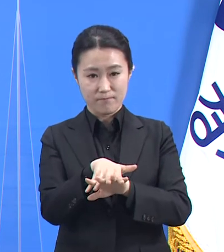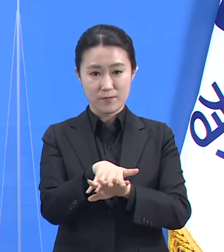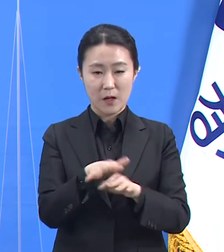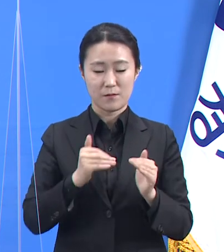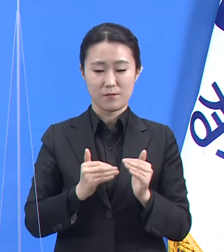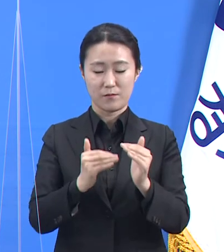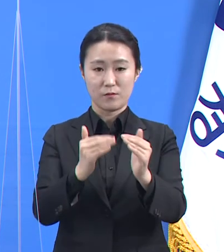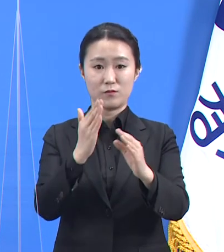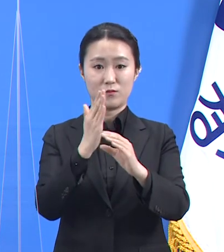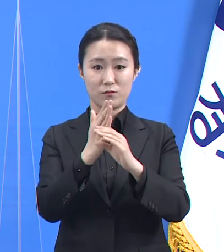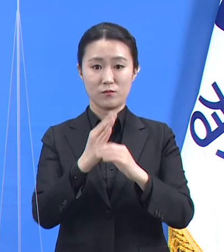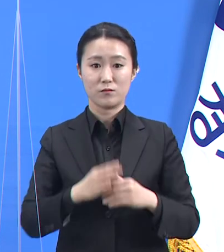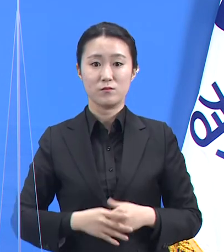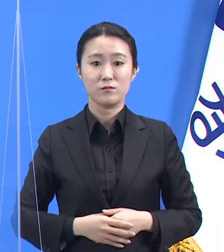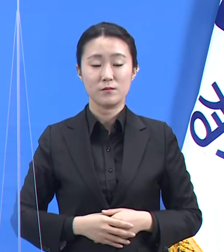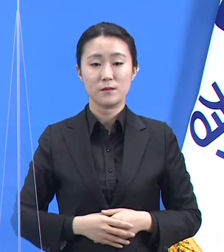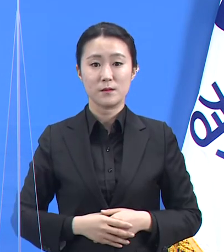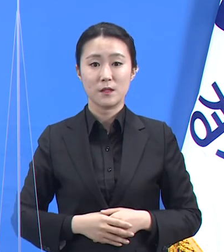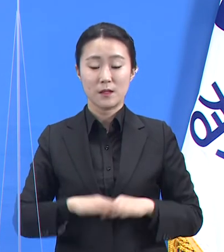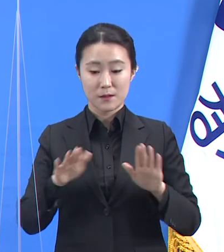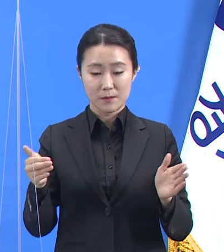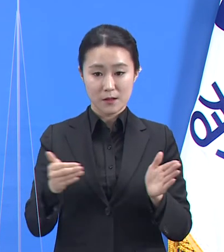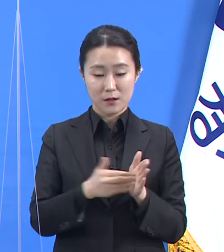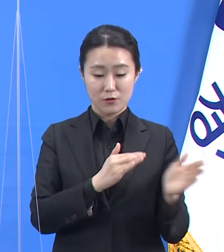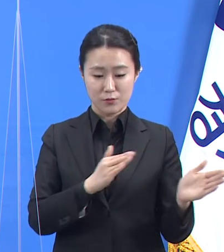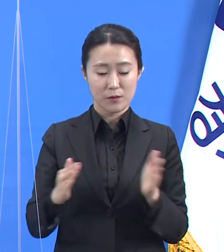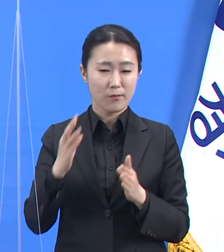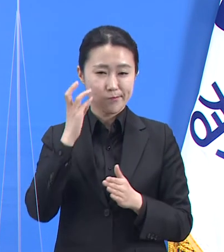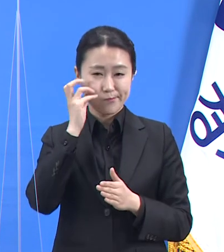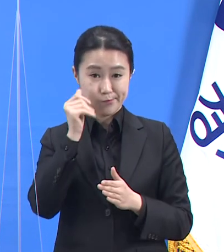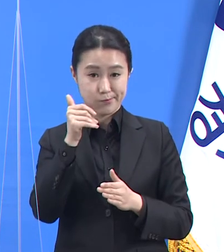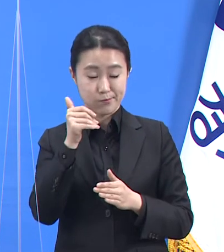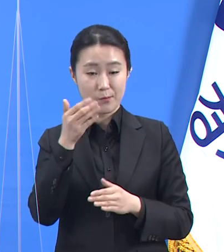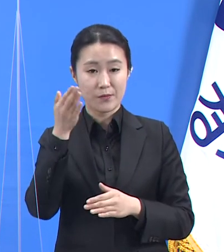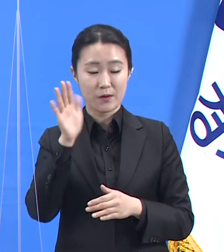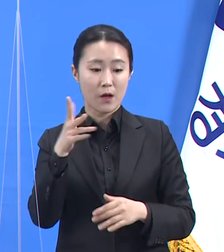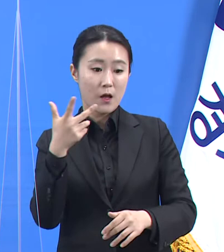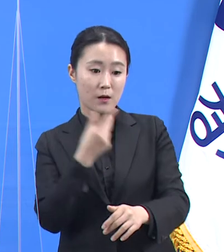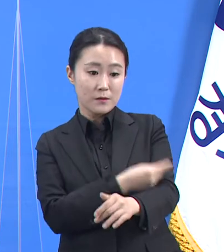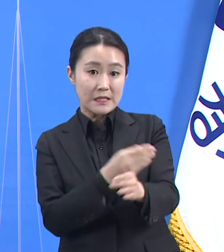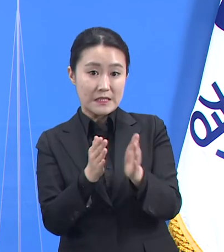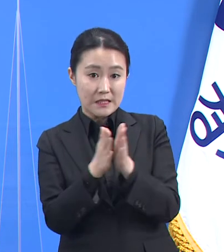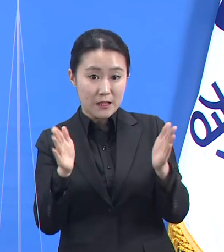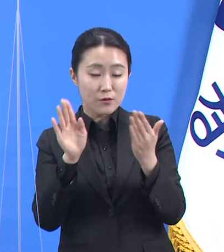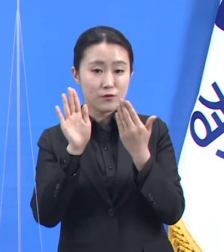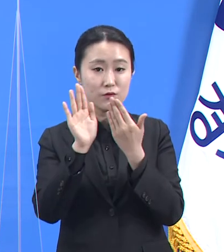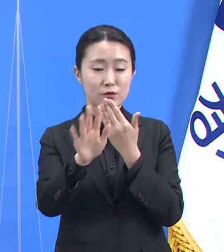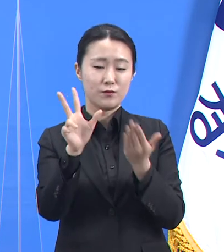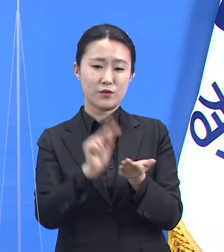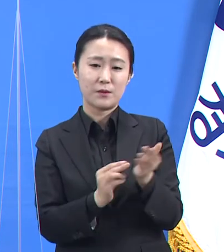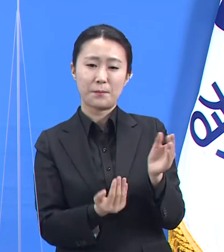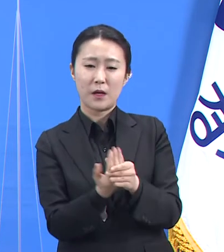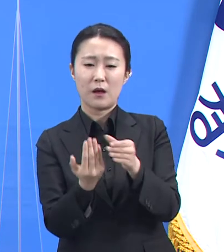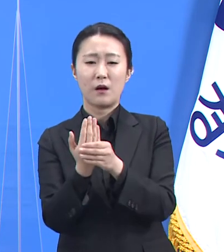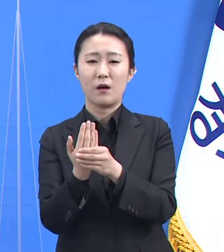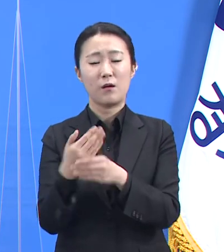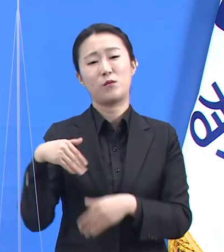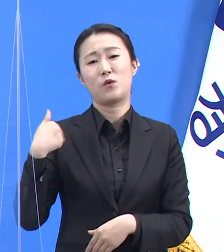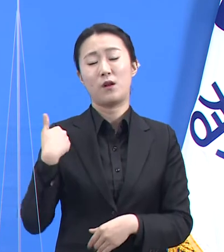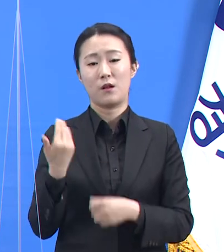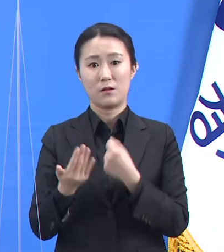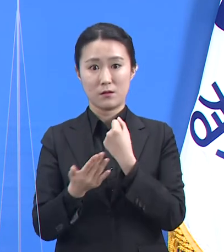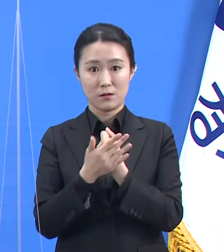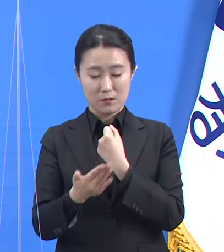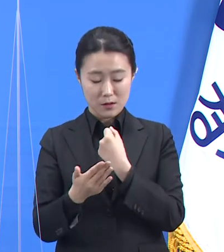현재까지의 준비 과정은 비교적 순조롭지만 실행 이후에 발생할 수 있는 문제들에 대해서도 적극적으로